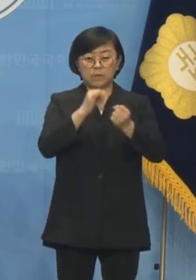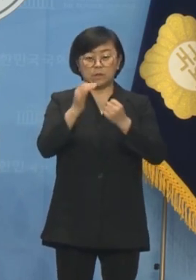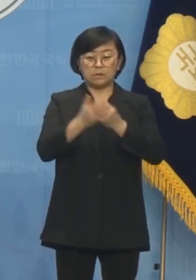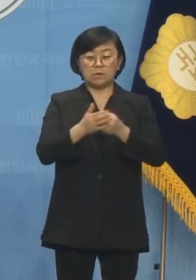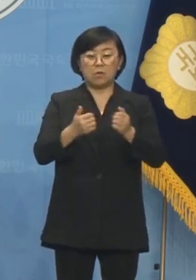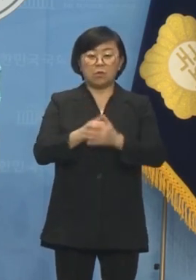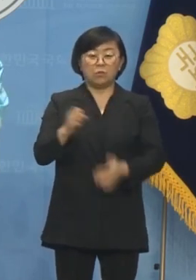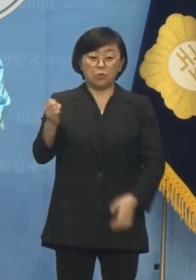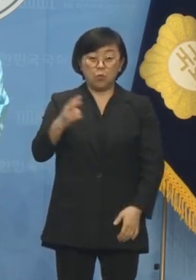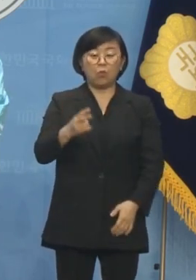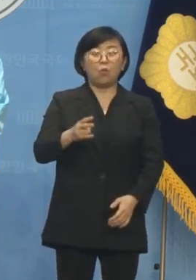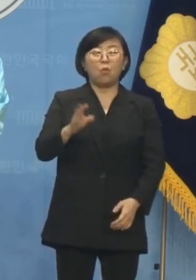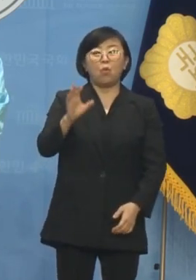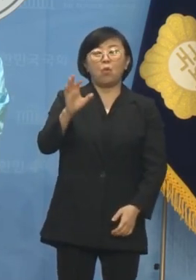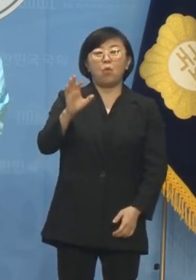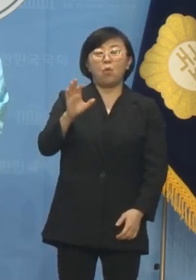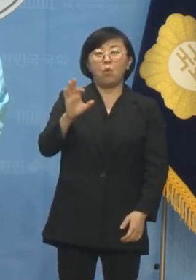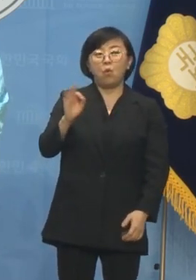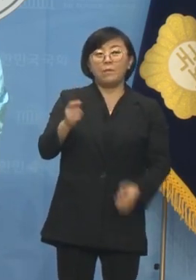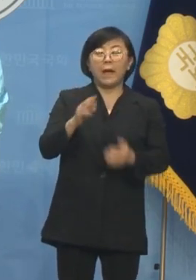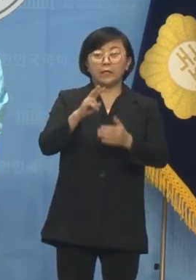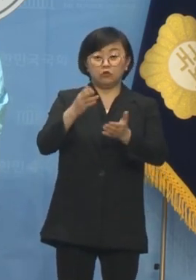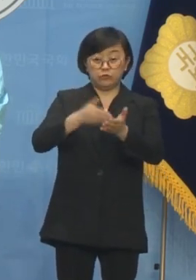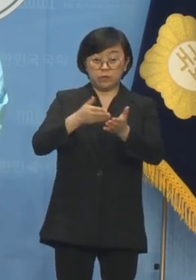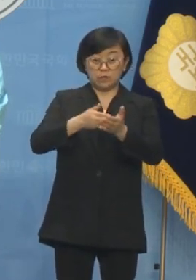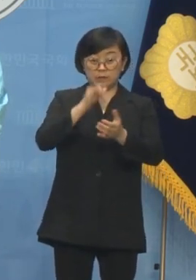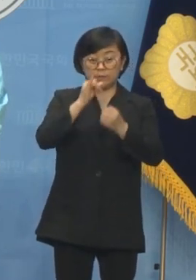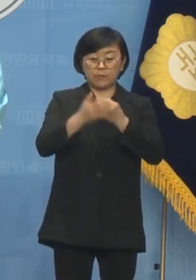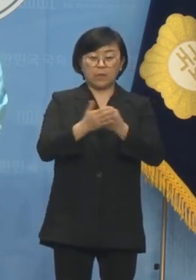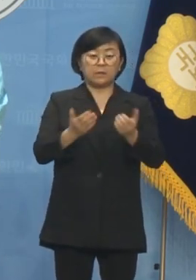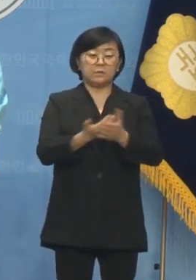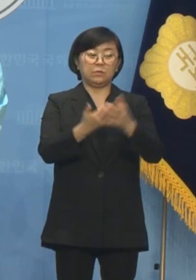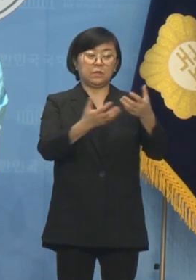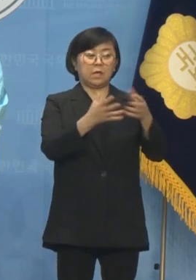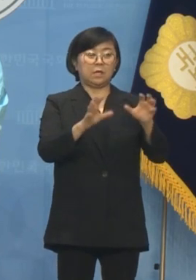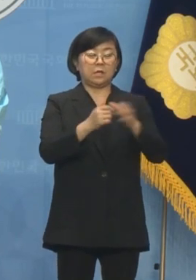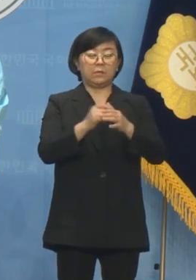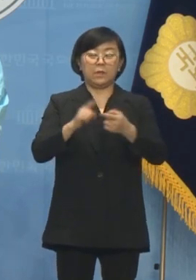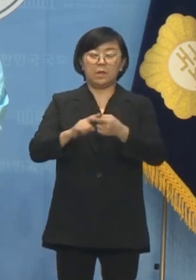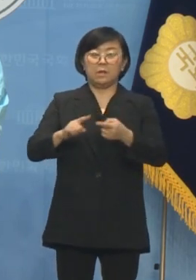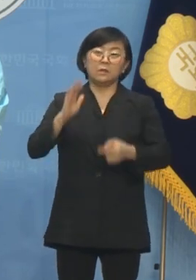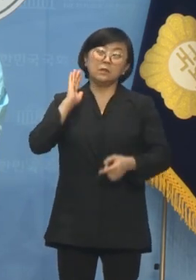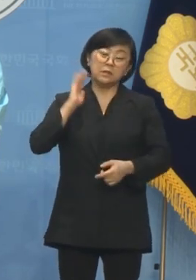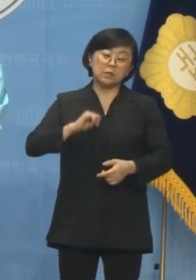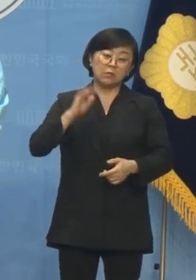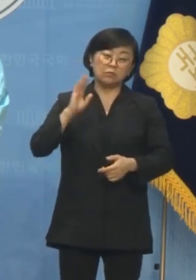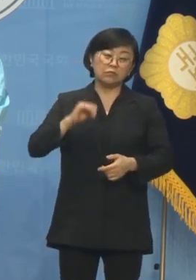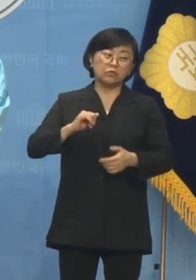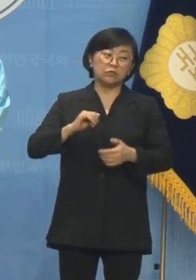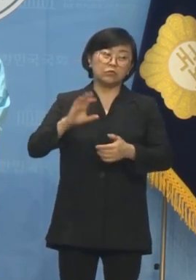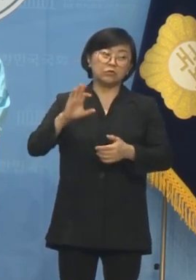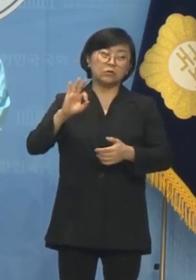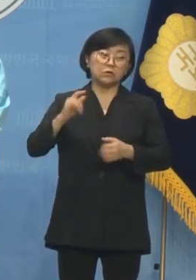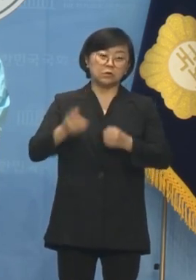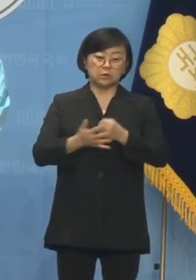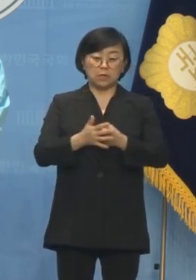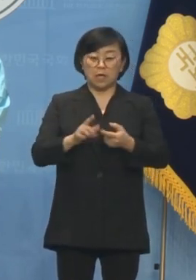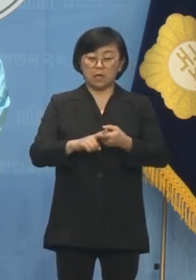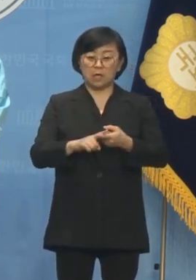오마이뉴스에서는 보도를 했어요. 특히 진보당에서는 의정부의 김재원 후보 그 다음